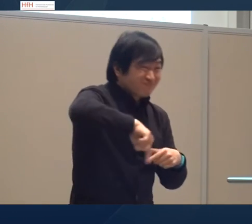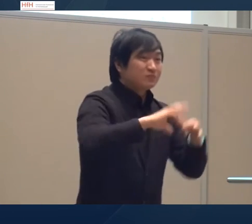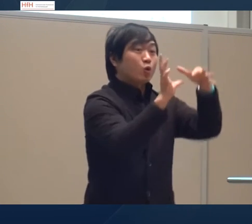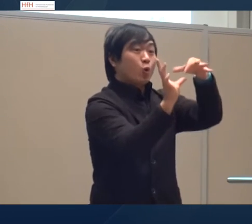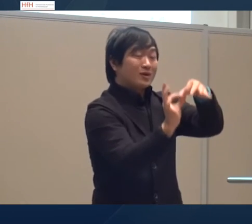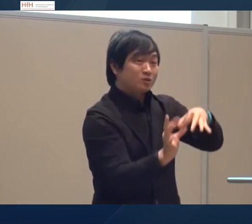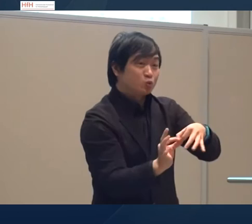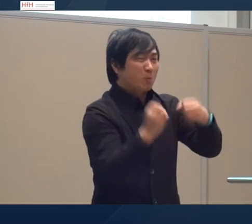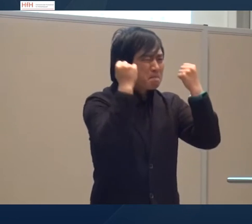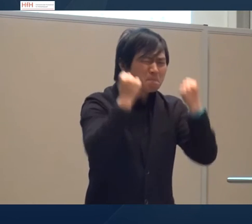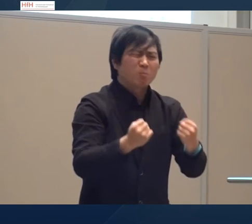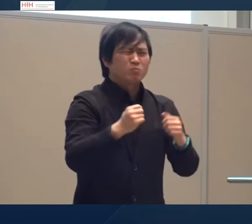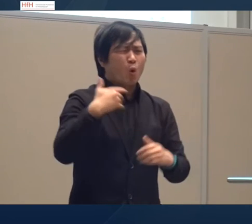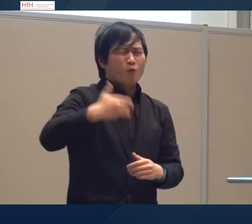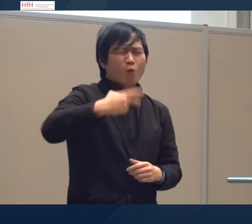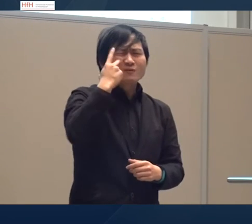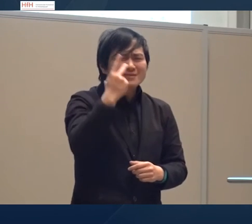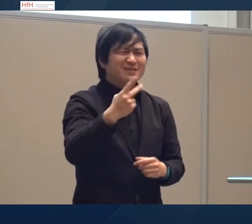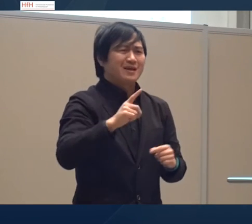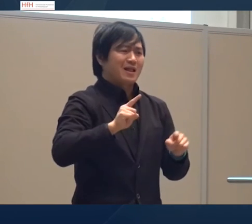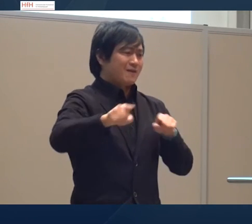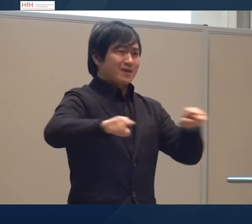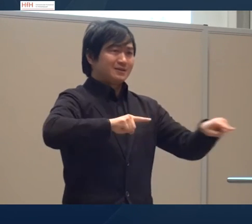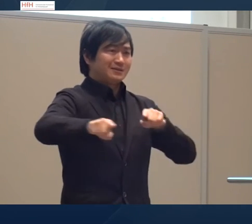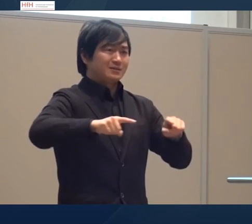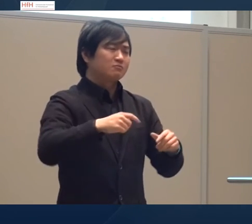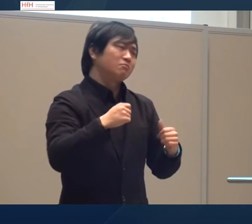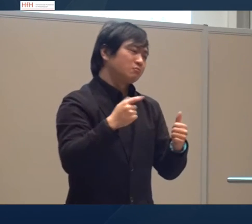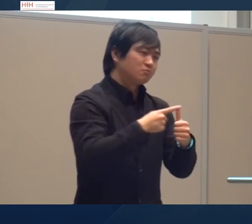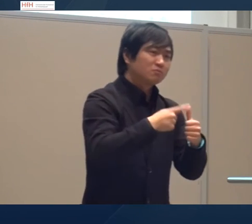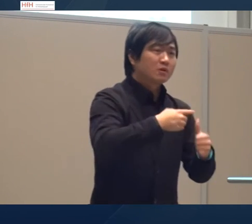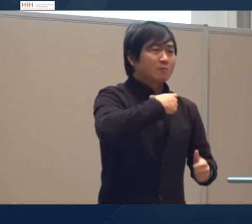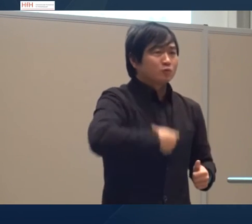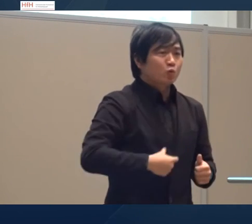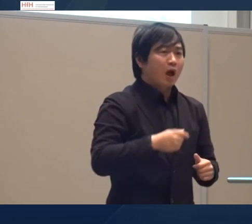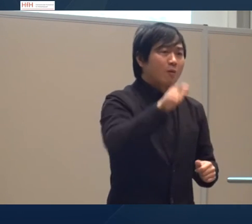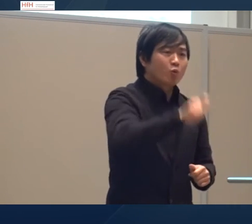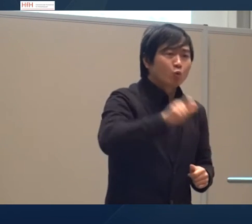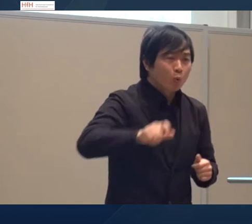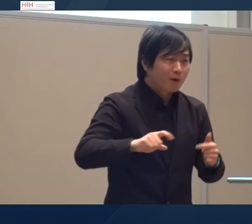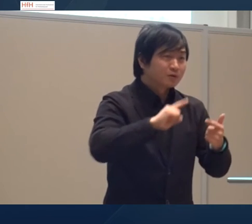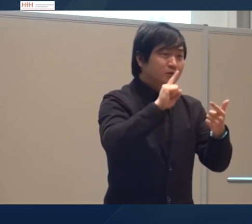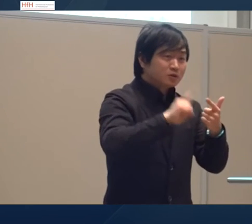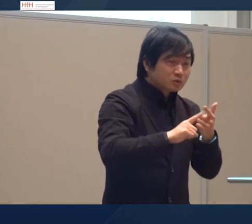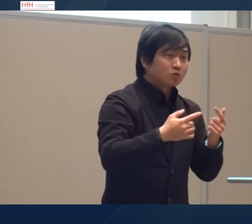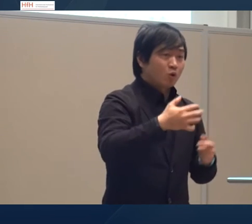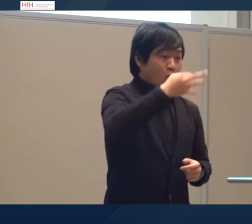und die Kohäsion kann man ganz oft mit diesen Indizes erkennen es wird auf diesen Ort